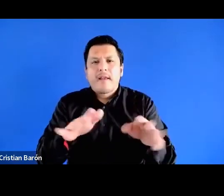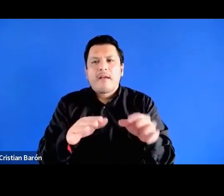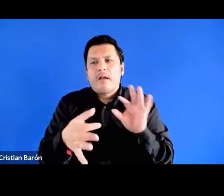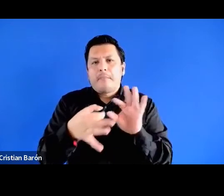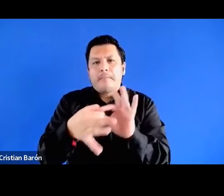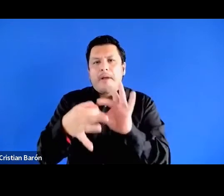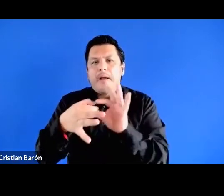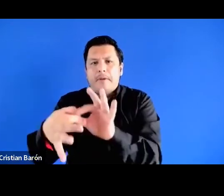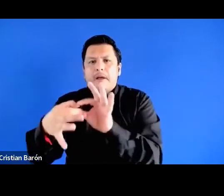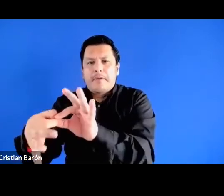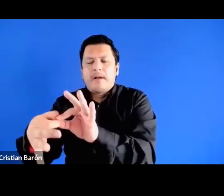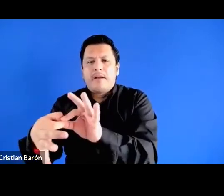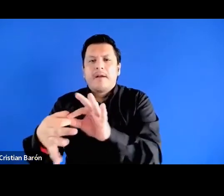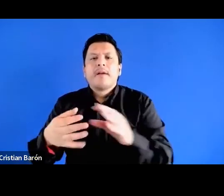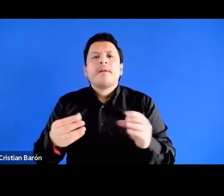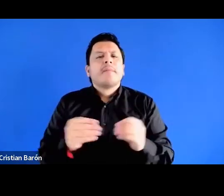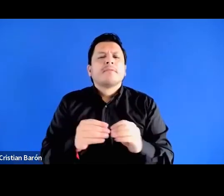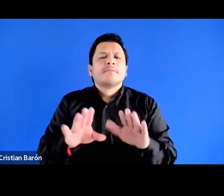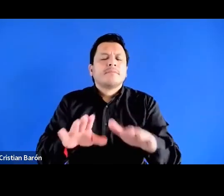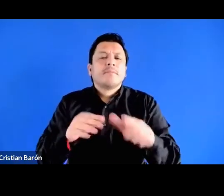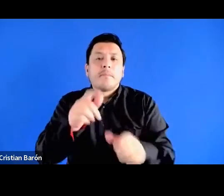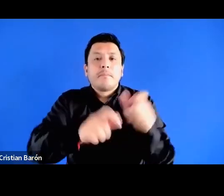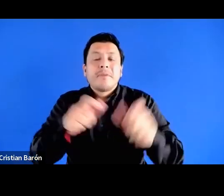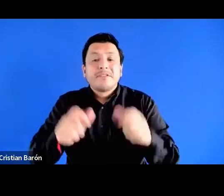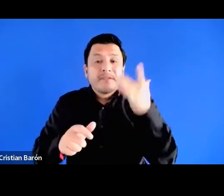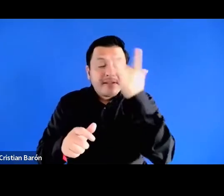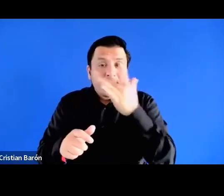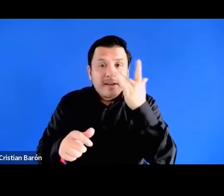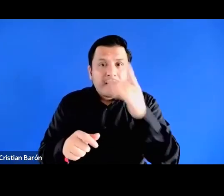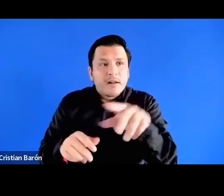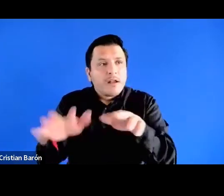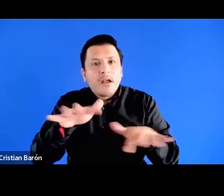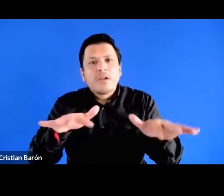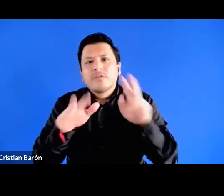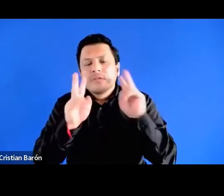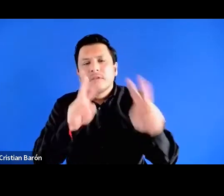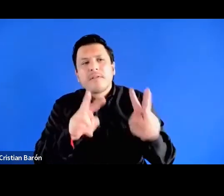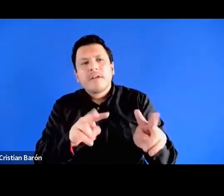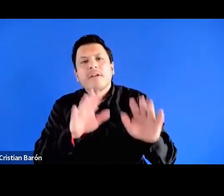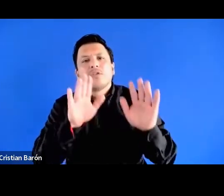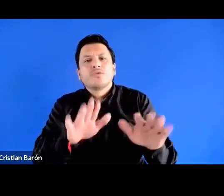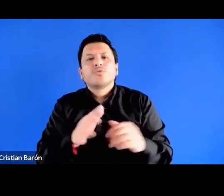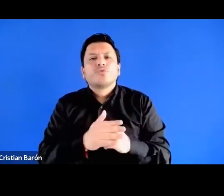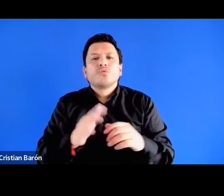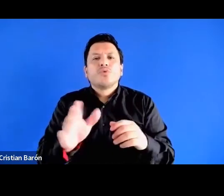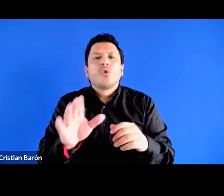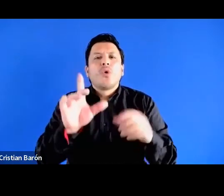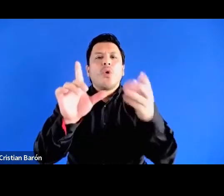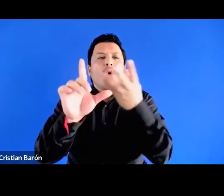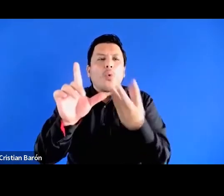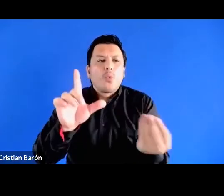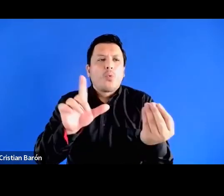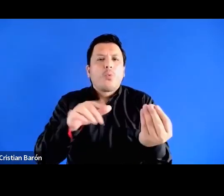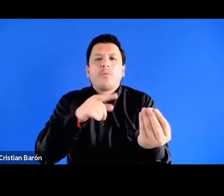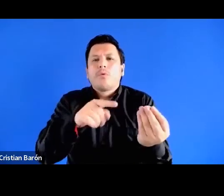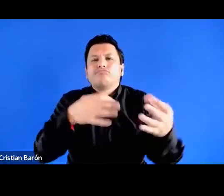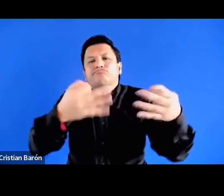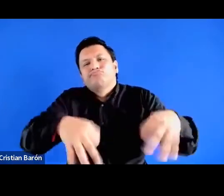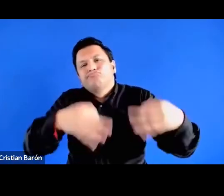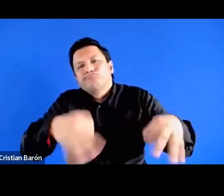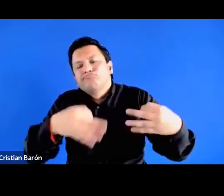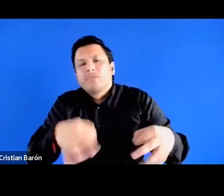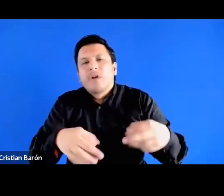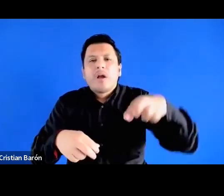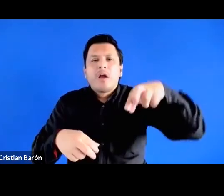posteriores donde la gente negra se veía más bien como parte de la clase popular es decir la cuestión negra